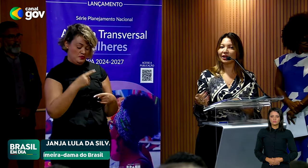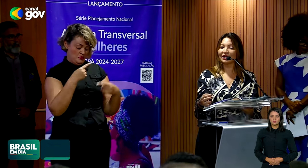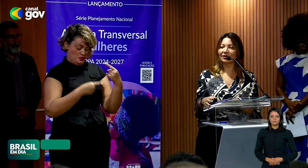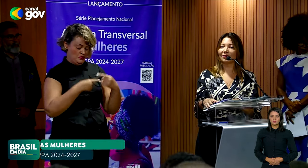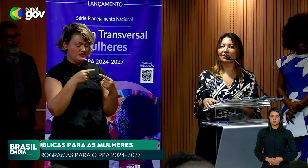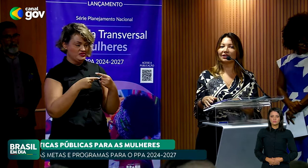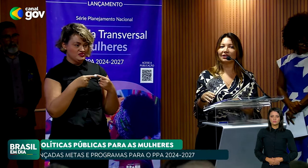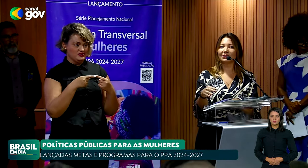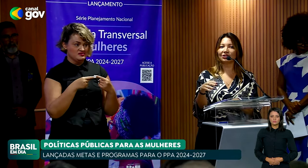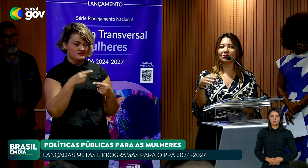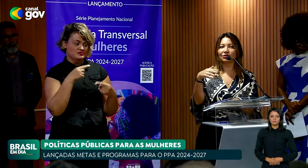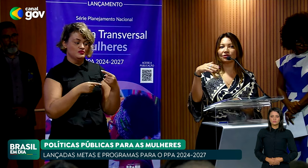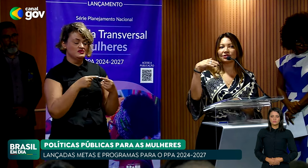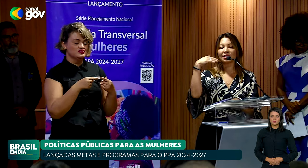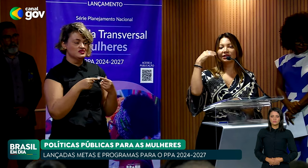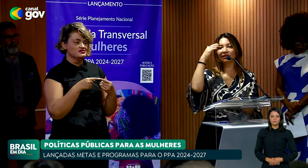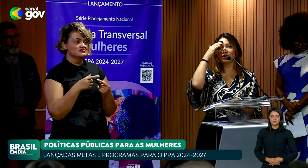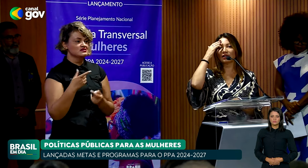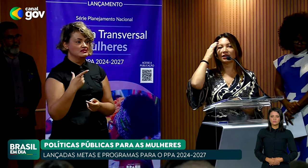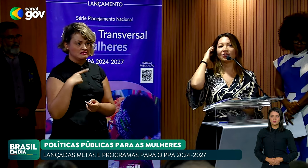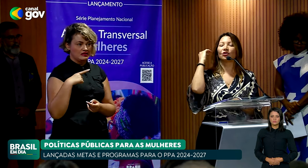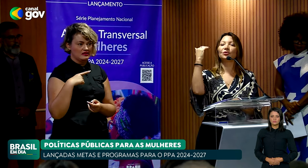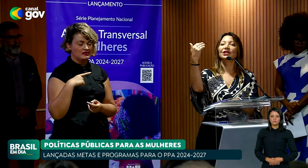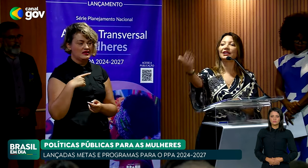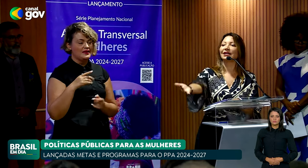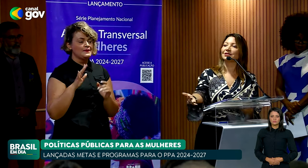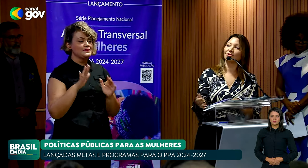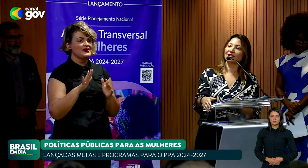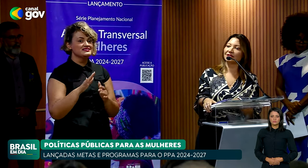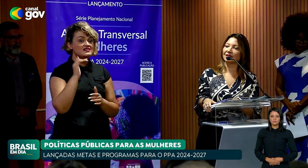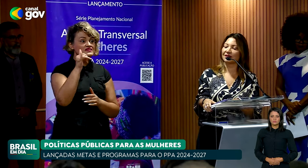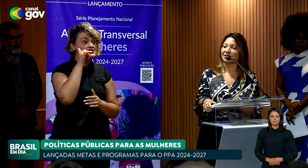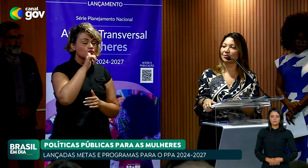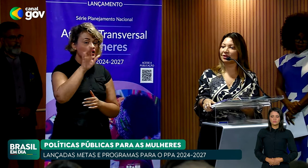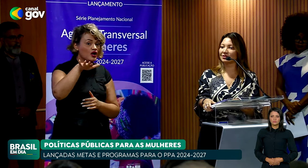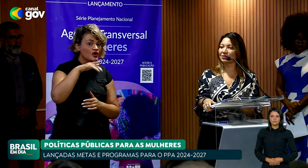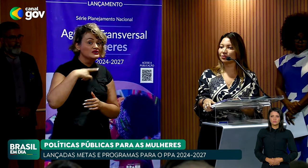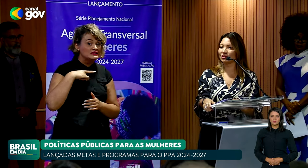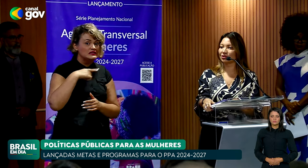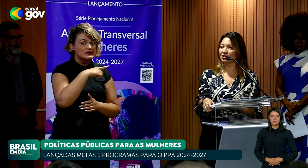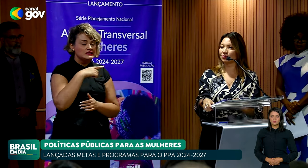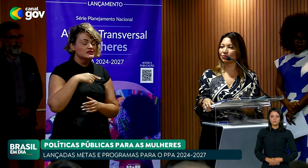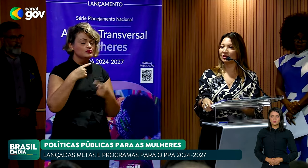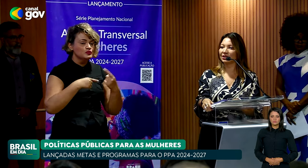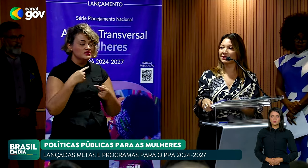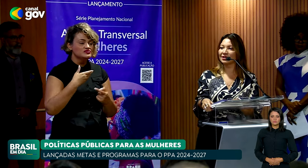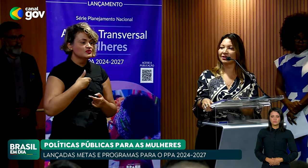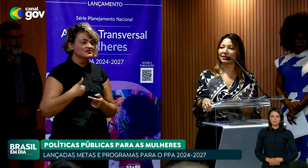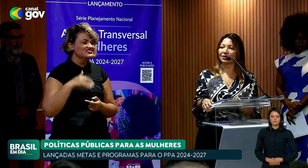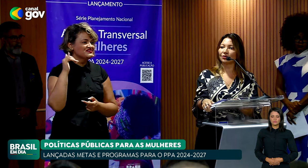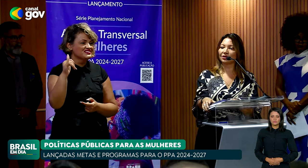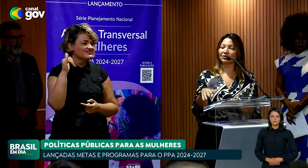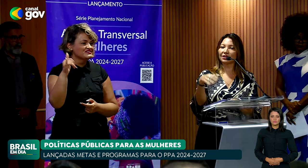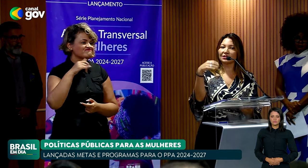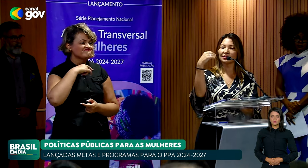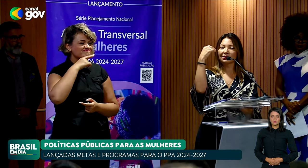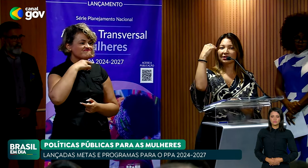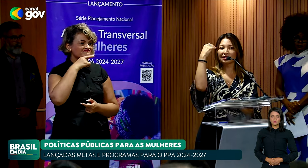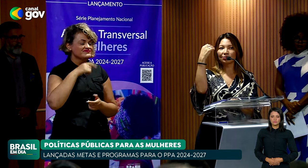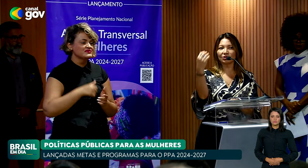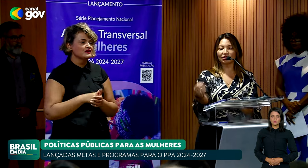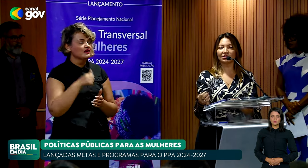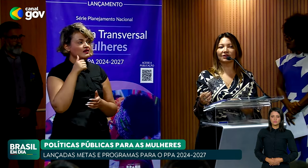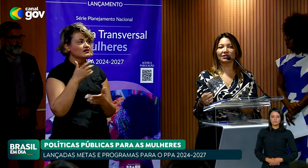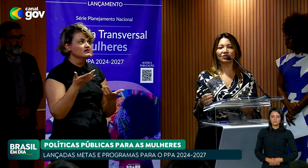chegam lá e a gente não consegue comunicar às mulheres que recebem essas políticas públicas. O quanto que